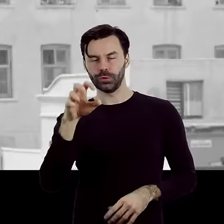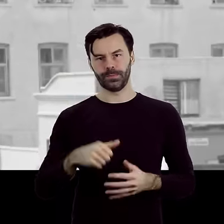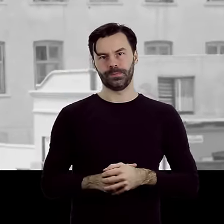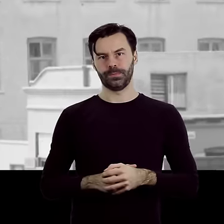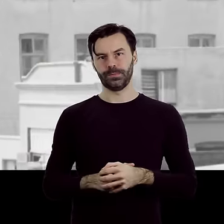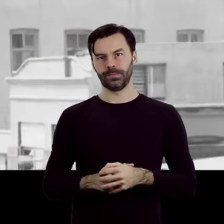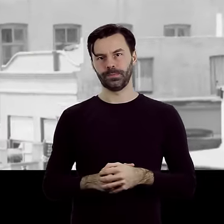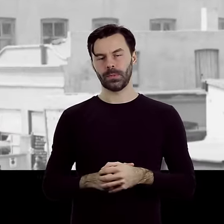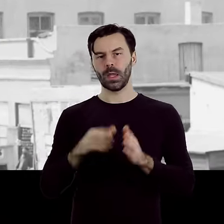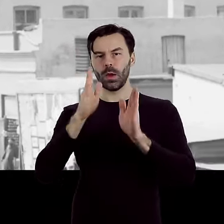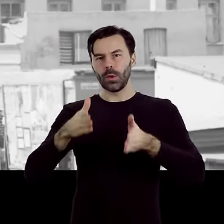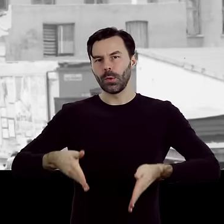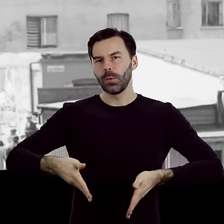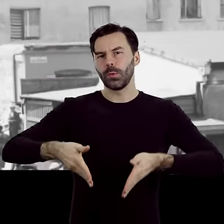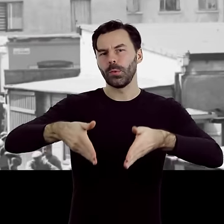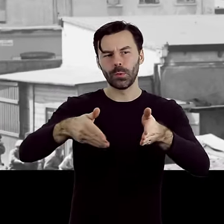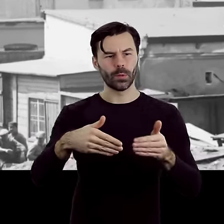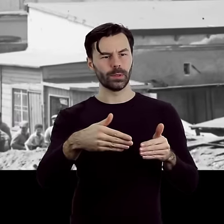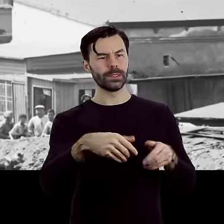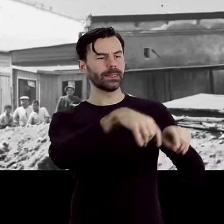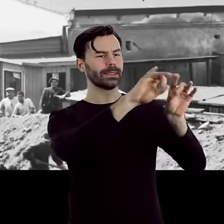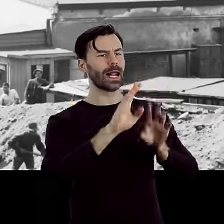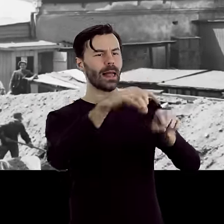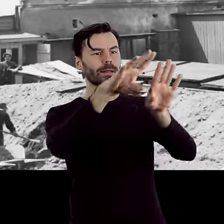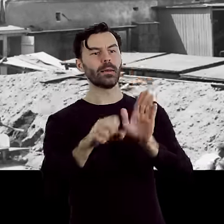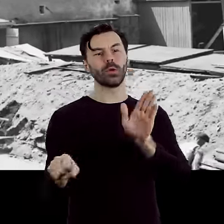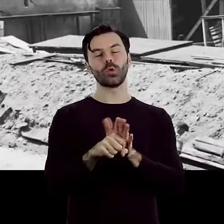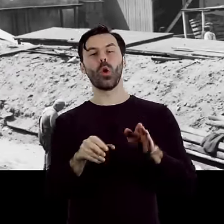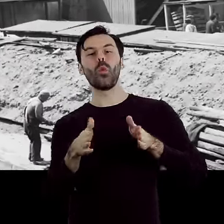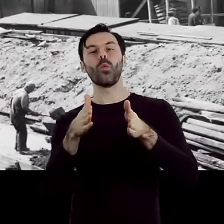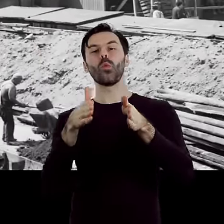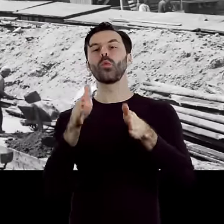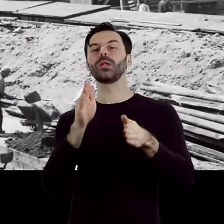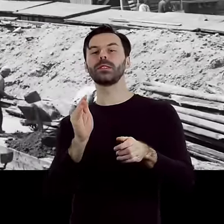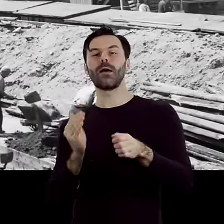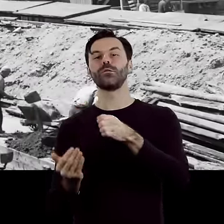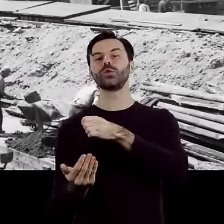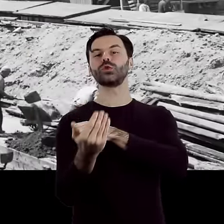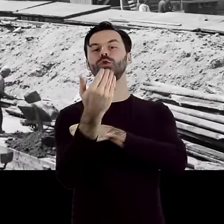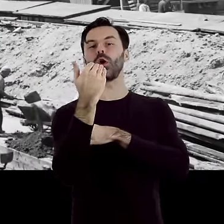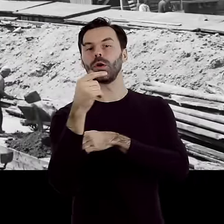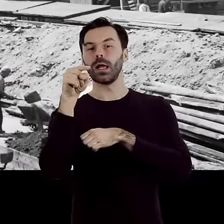Wzdłuż pasażu sklepy ciągnęły się do ulicy wschodniej. Tu łódka płynęła w otwartym kanale.